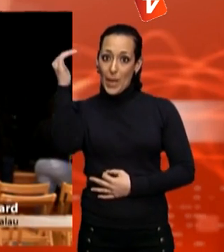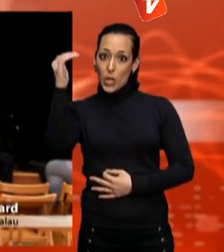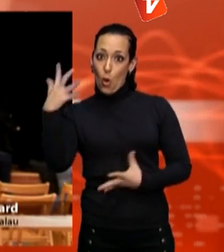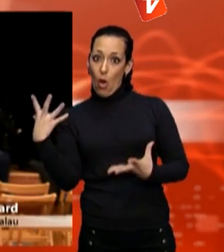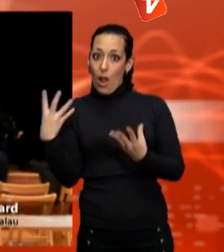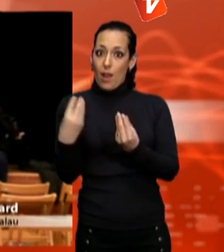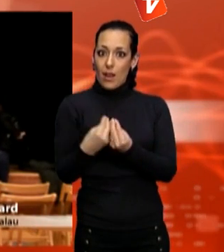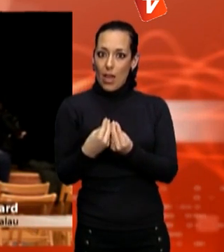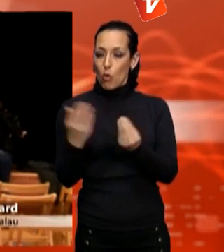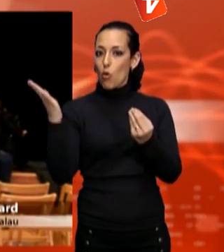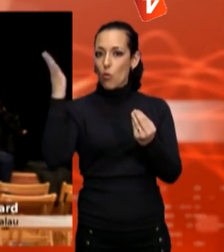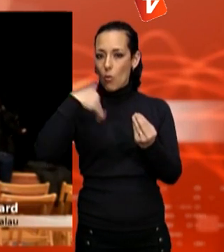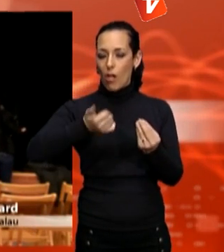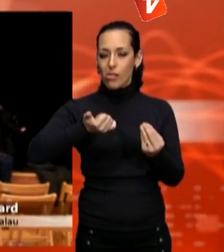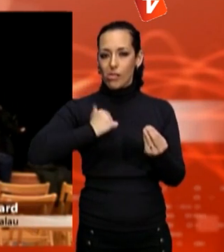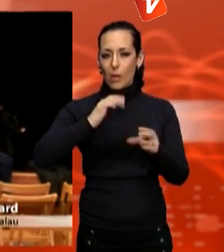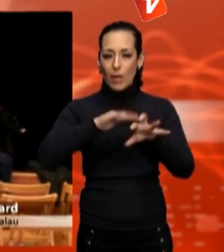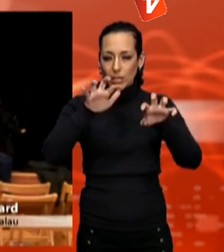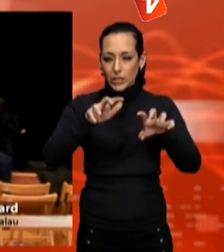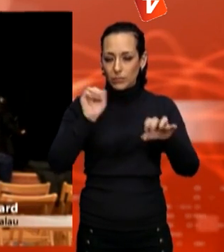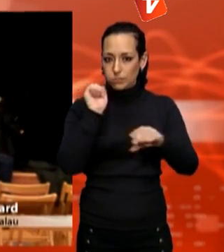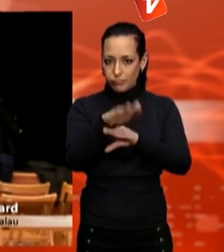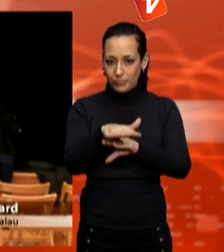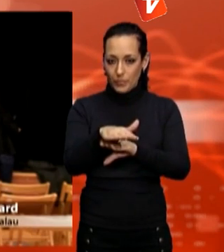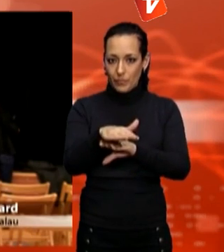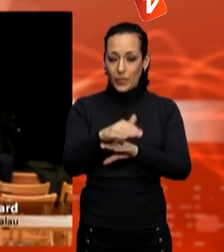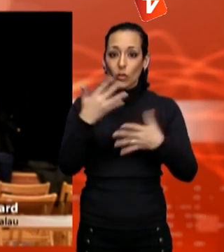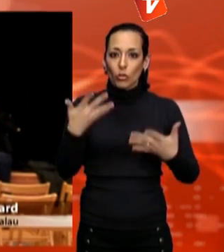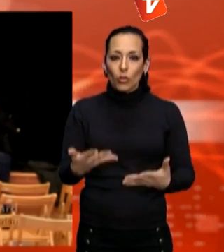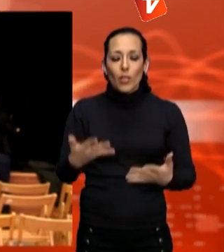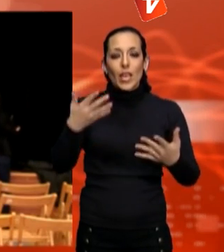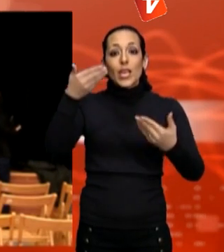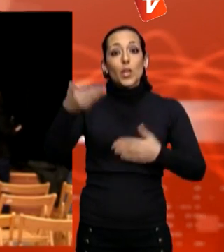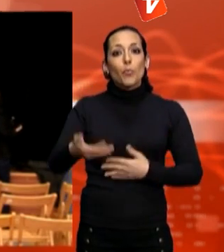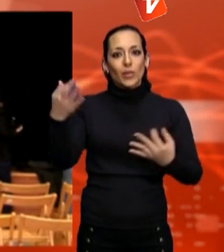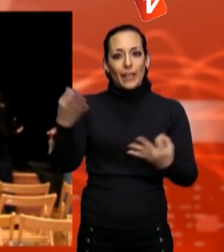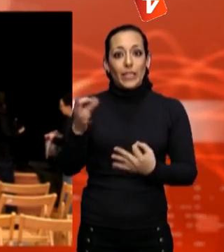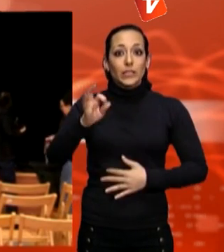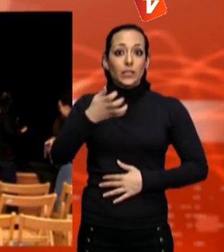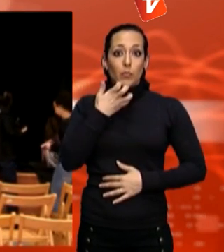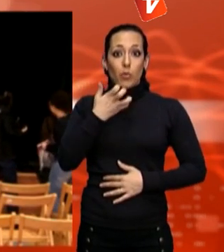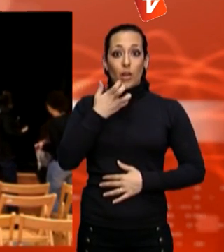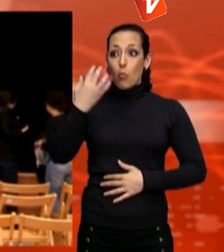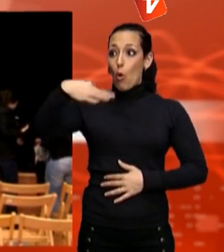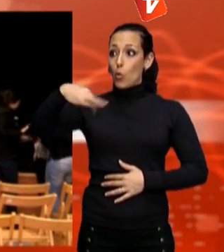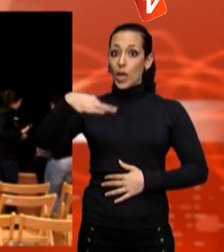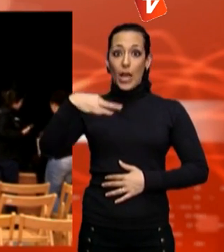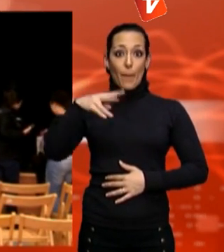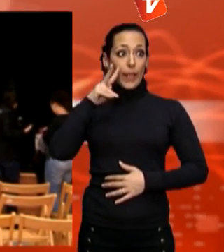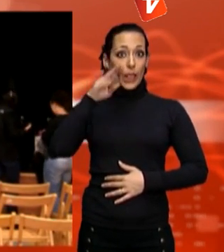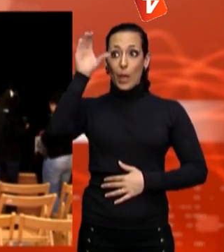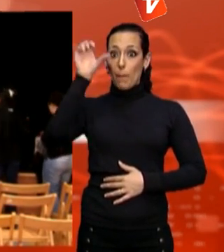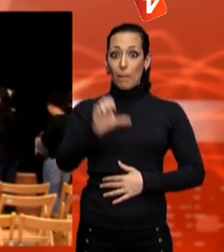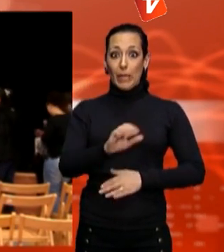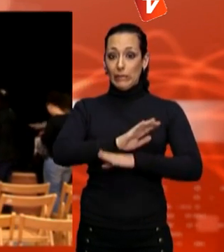que ells prenguin consciència que com a espectadors poden fer molt i que depèn de com s'impliquen, llavors